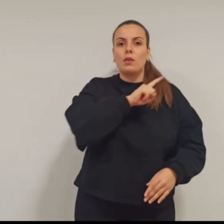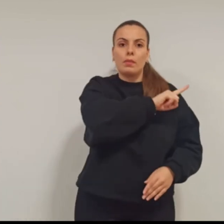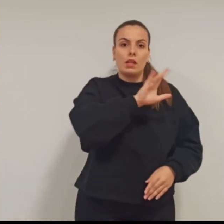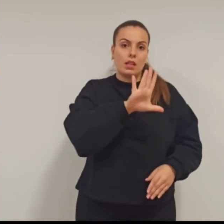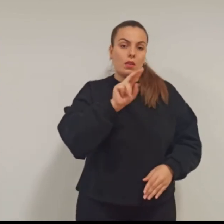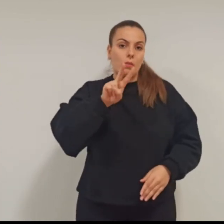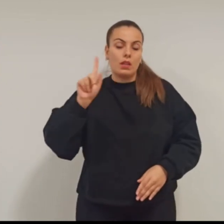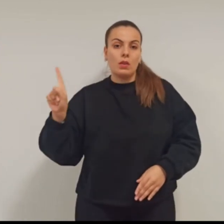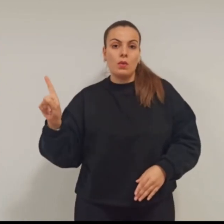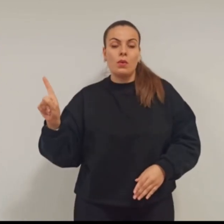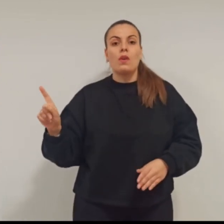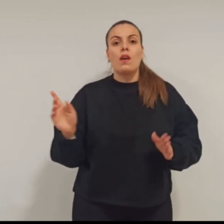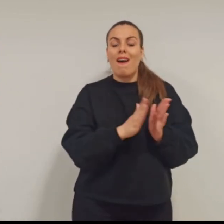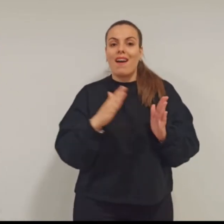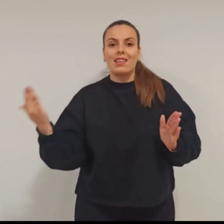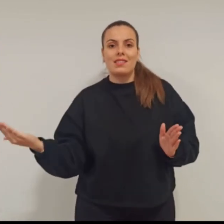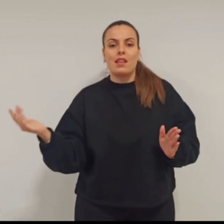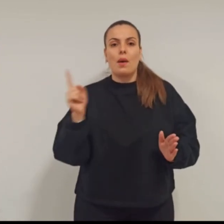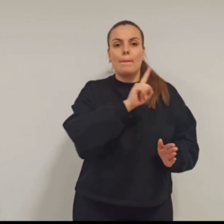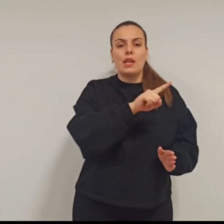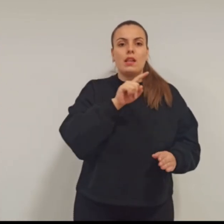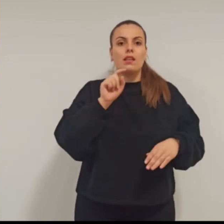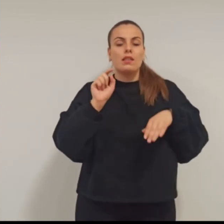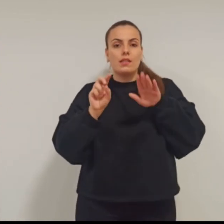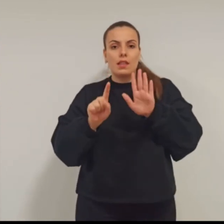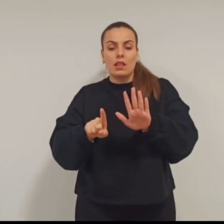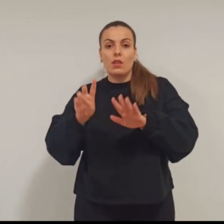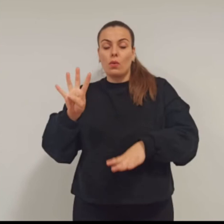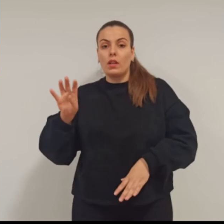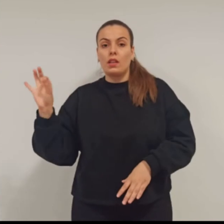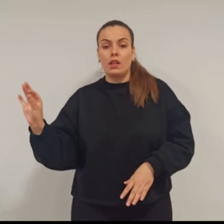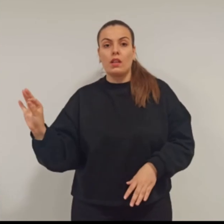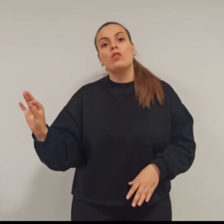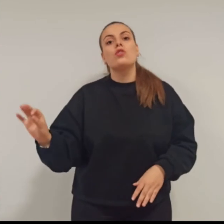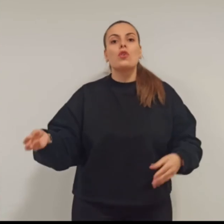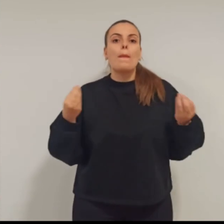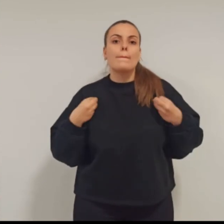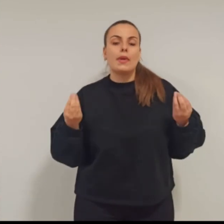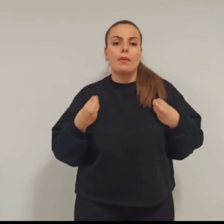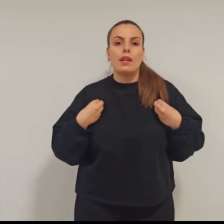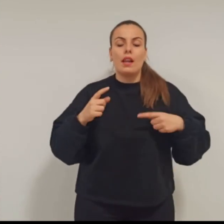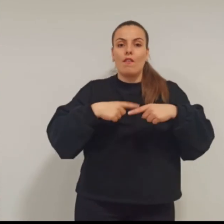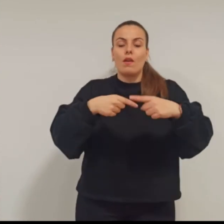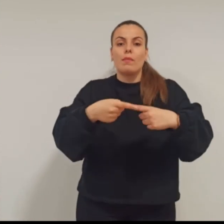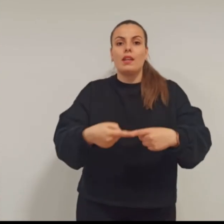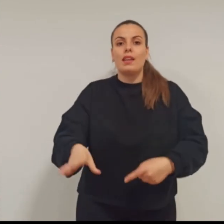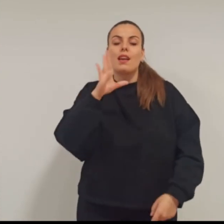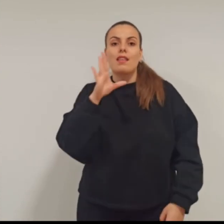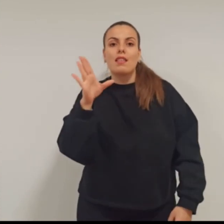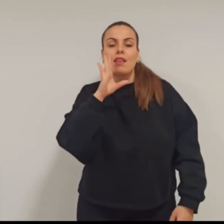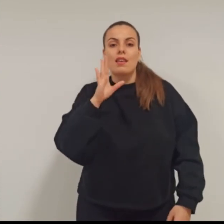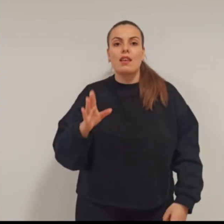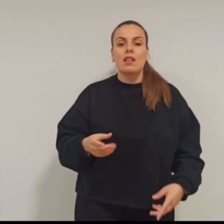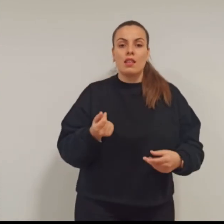1648, Vivir. Familia, te dije antes, Dinero, Rey,